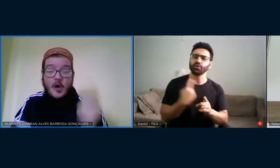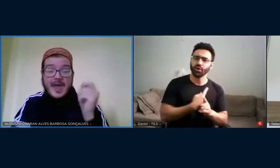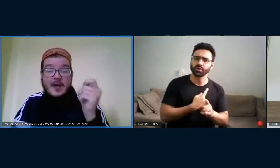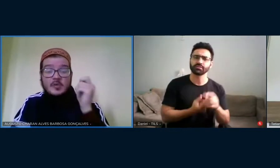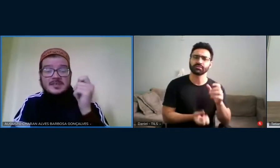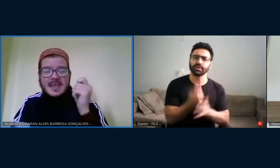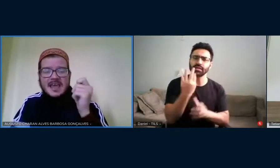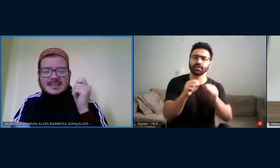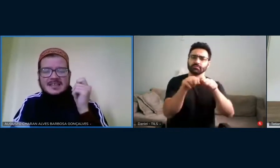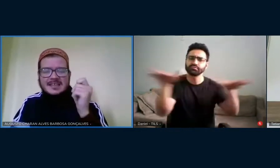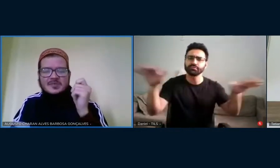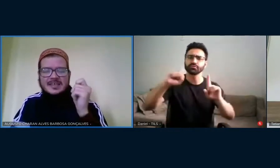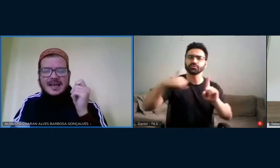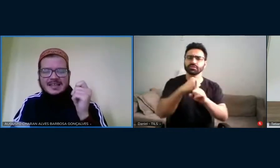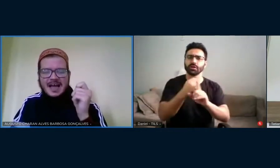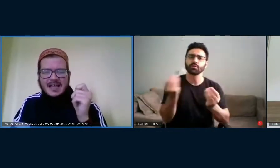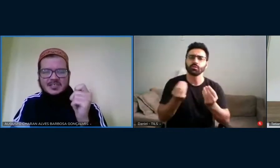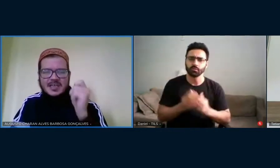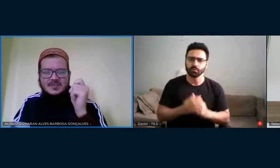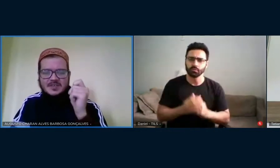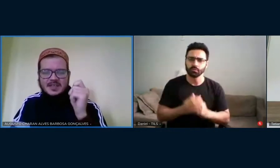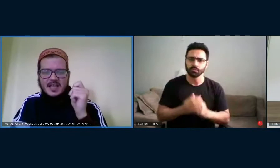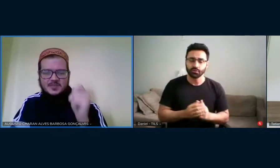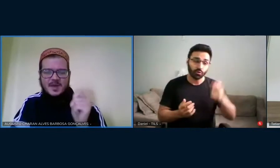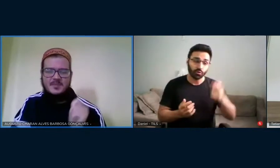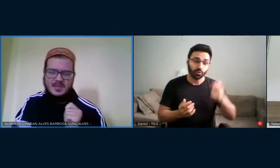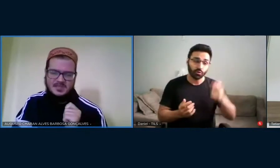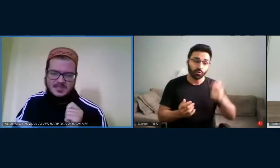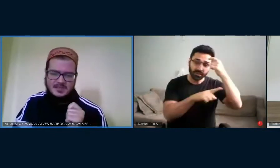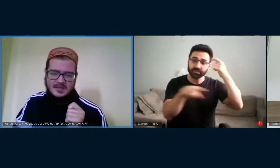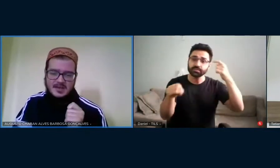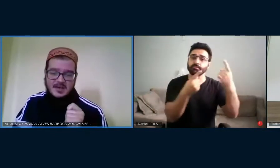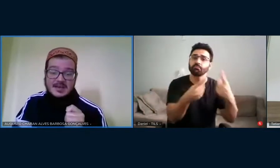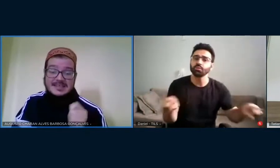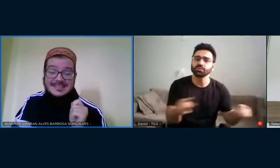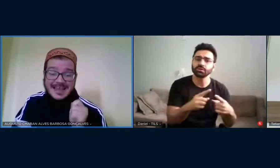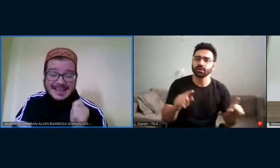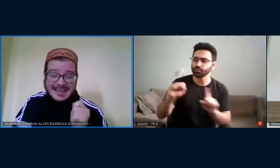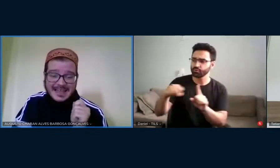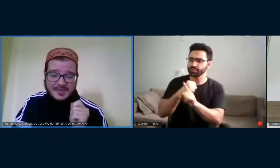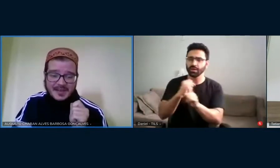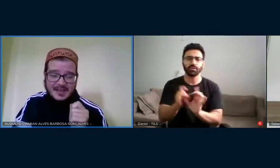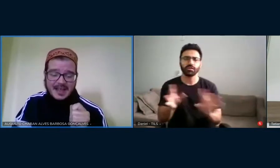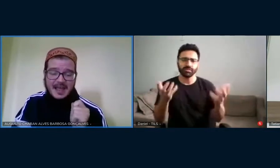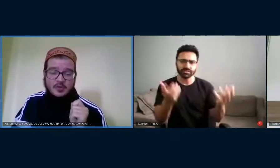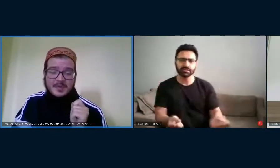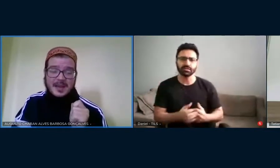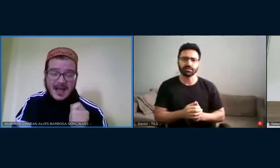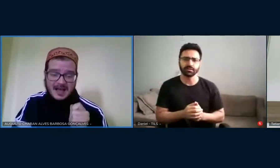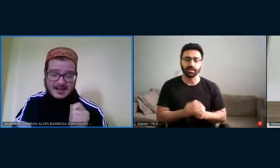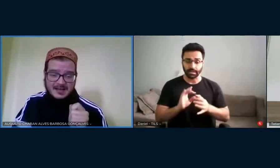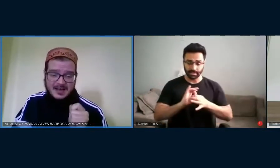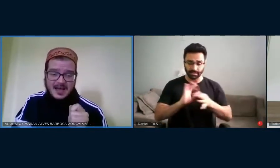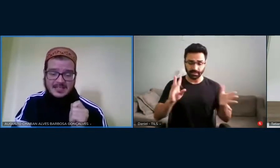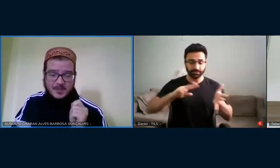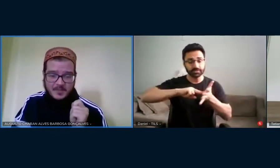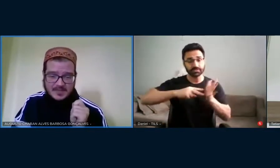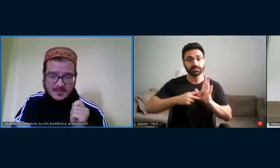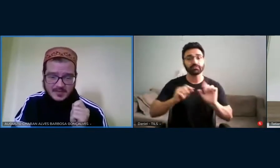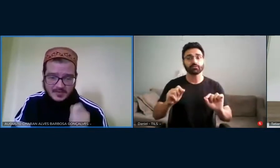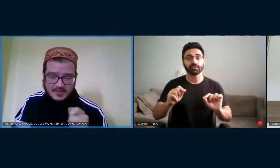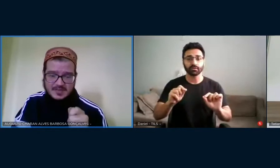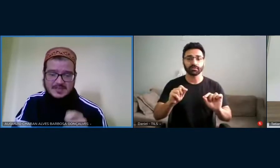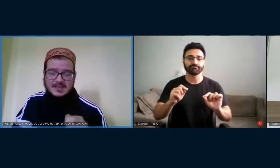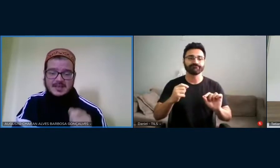Qual é a consciência da musicalidade que a sociedade permite? Ser livre é dominar as